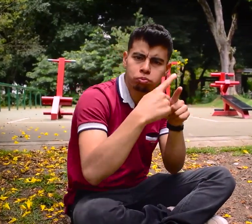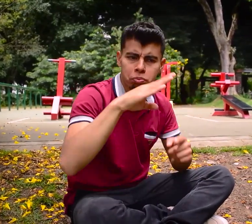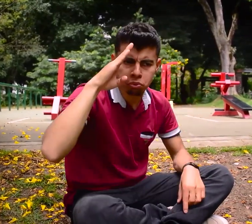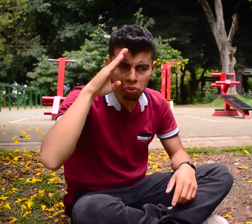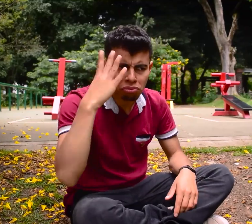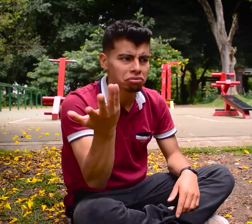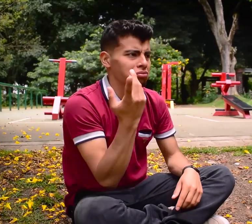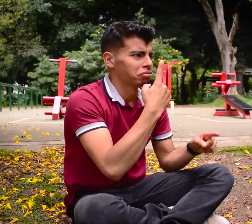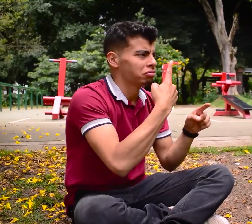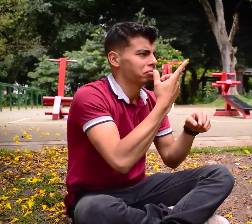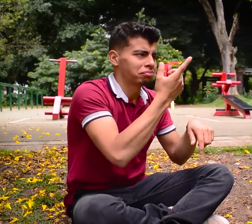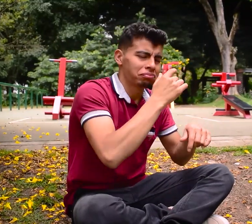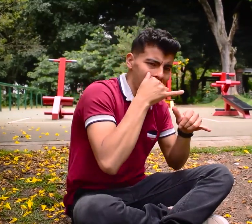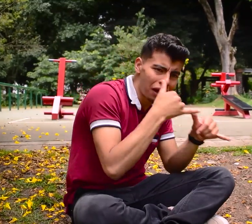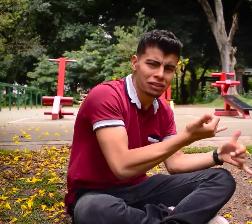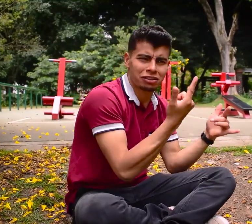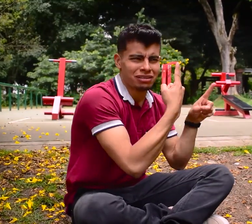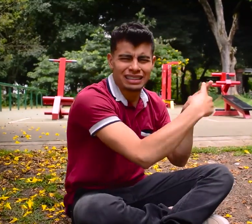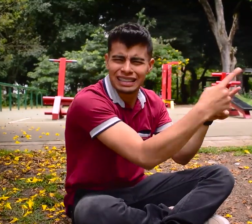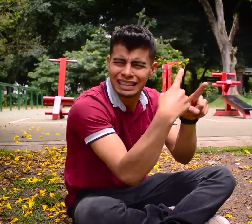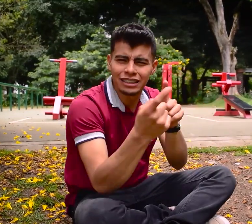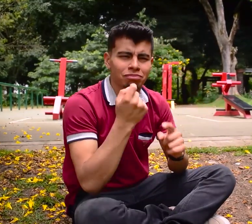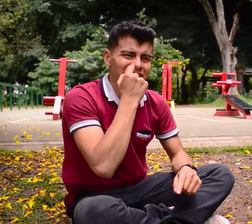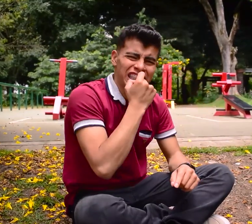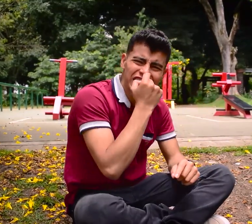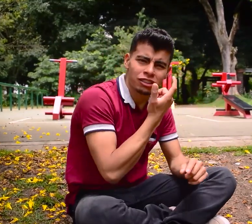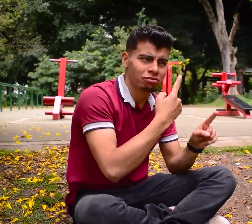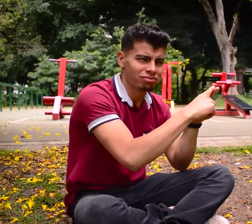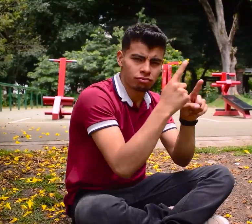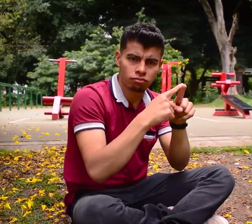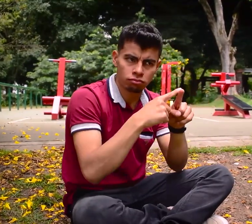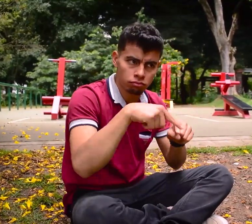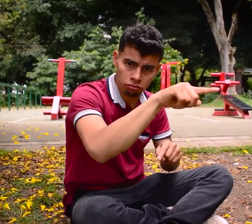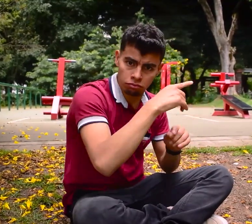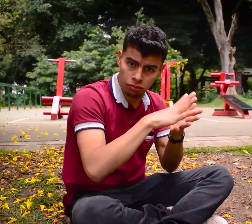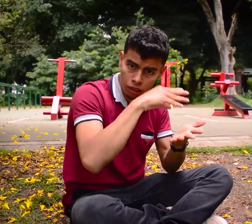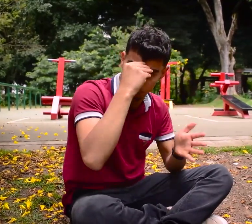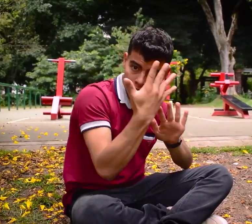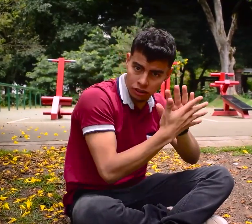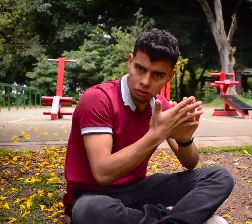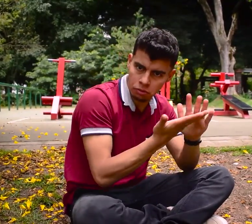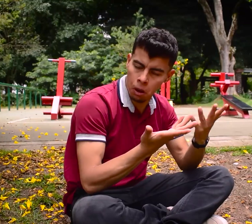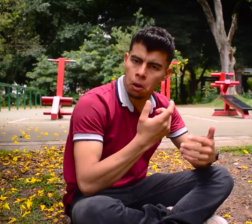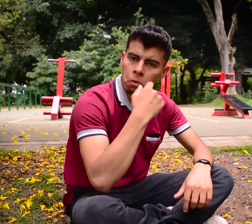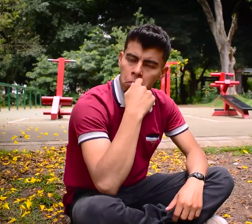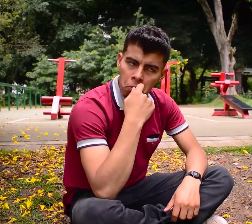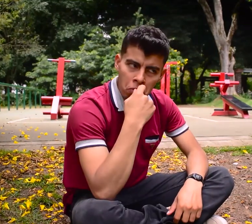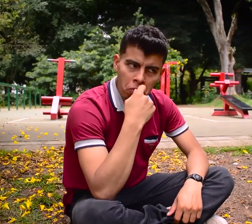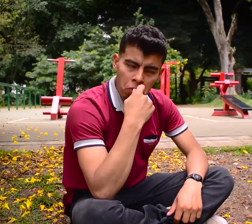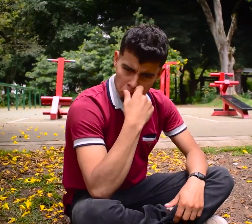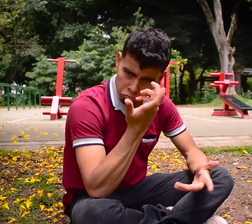solamente de la salud sino cualquier área tipo policías, ingenieros, odontólogos, entre otros, deberían aprender lengua de señas.